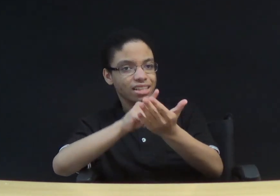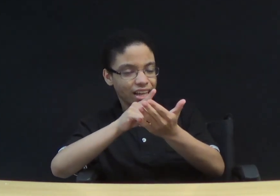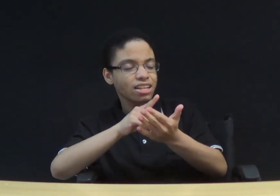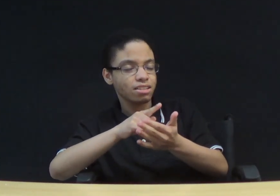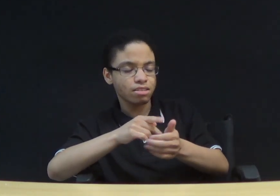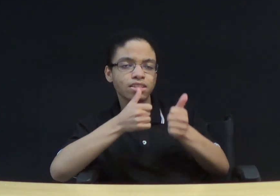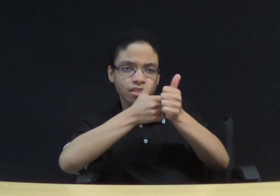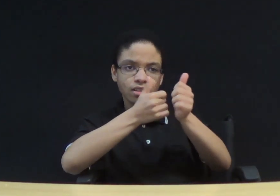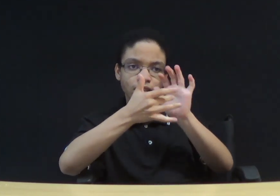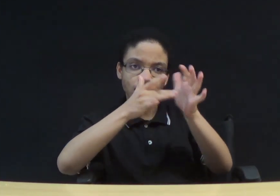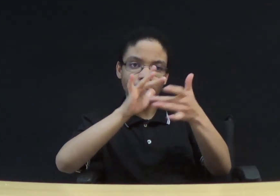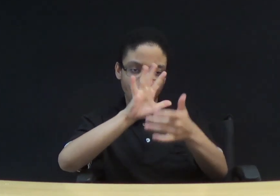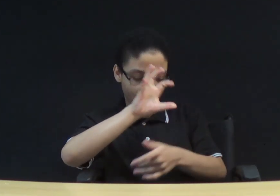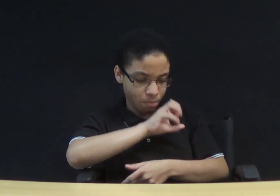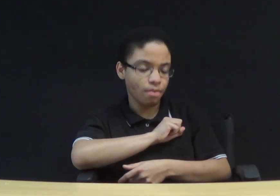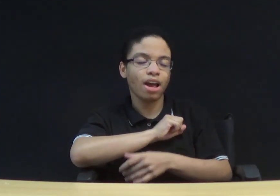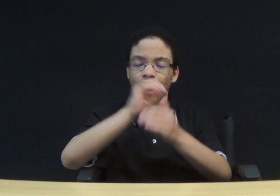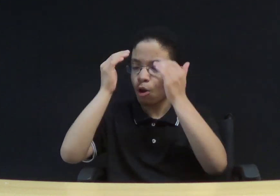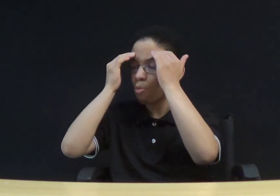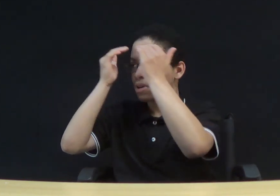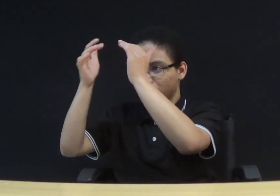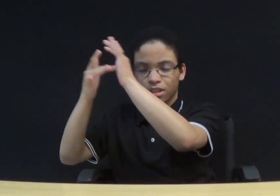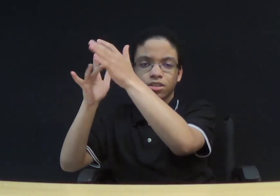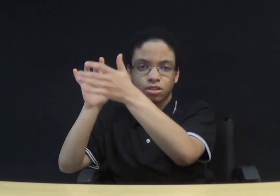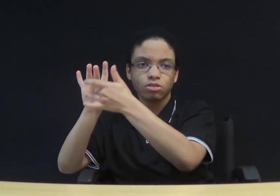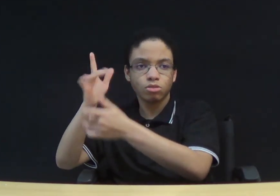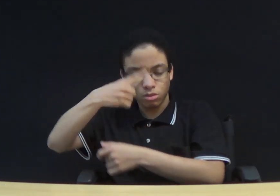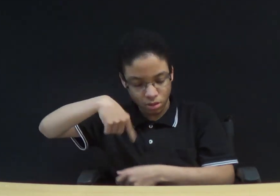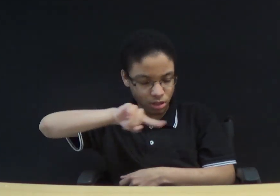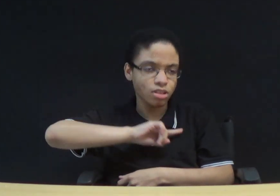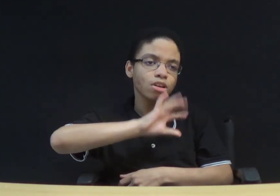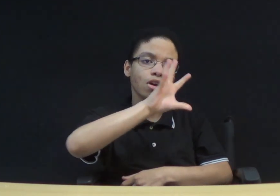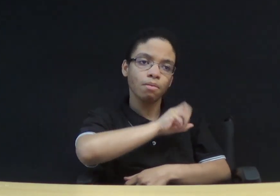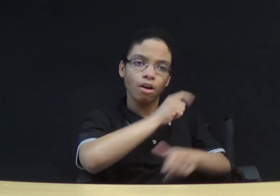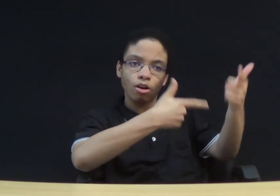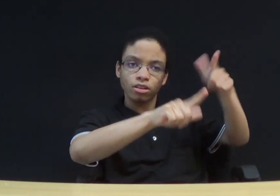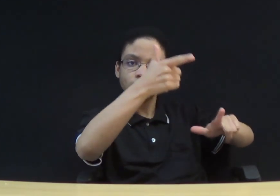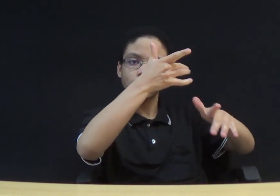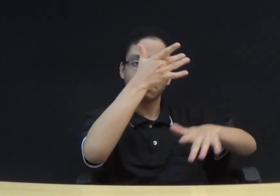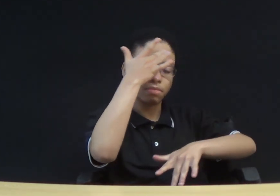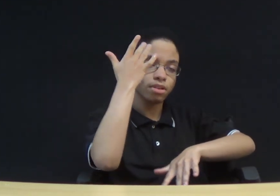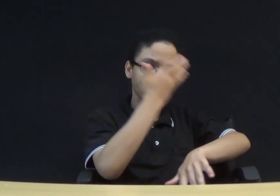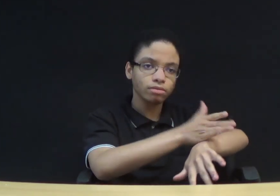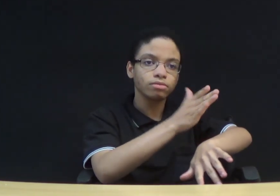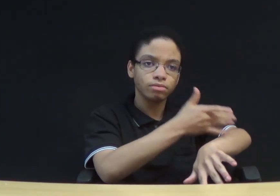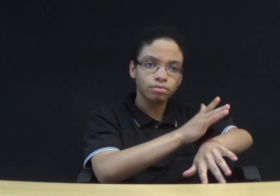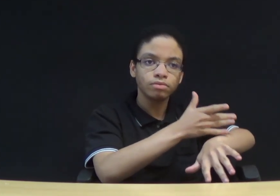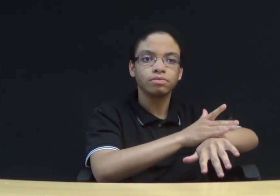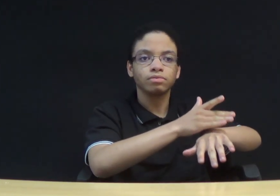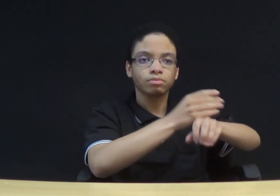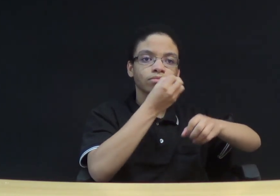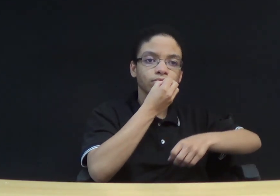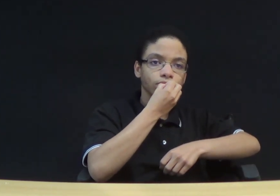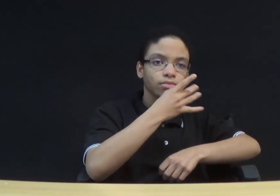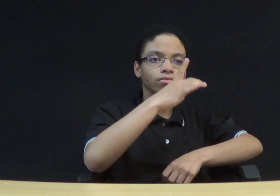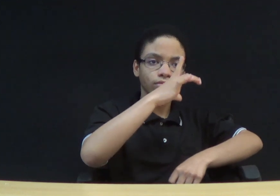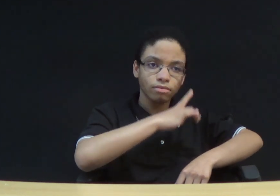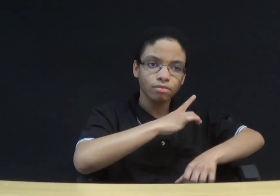ordena, que é amar ao próximo. Fazer boas obras, ser sal e luz nessa terra e louvar a Deus em todas as